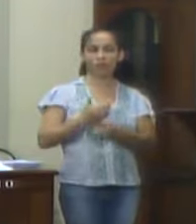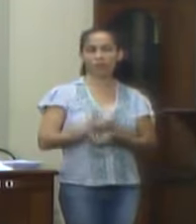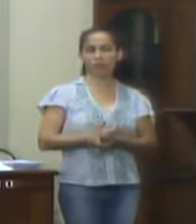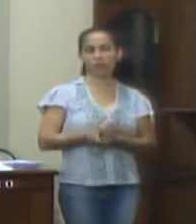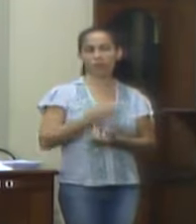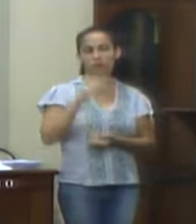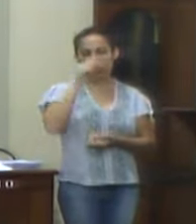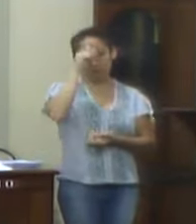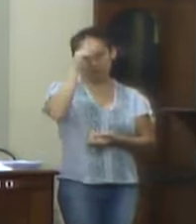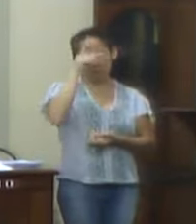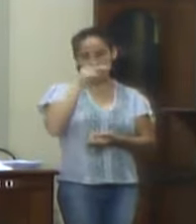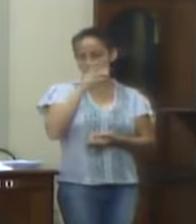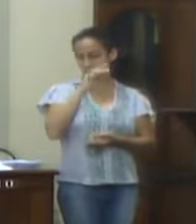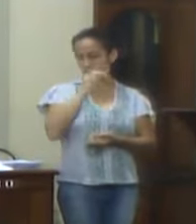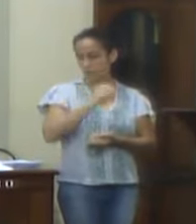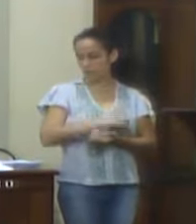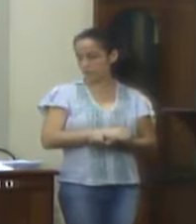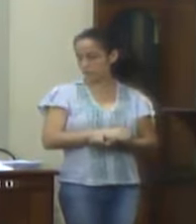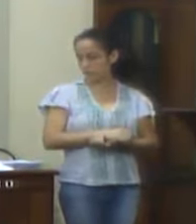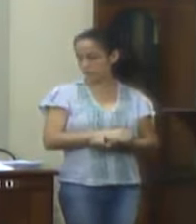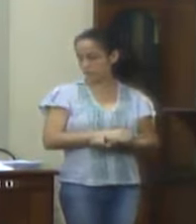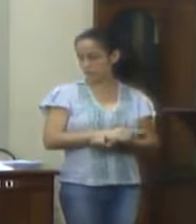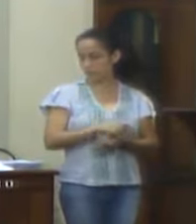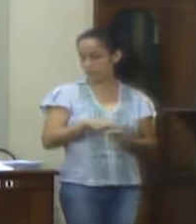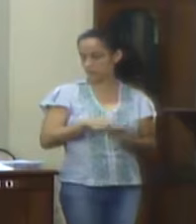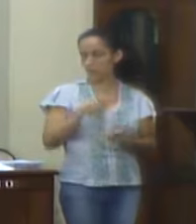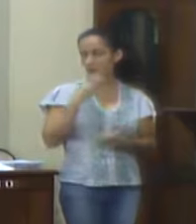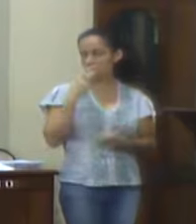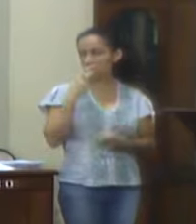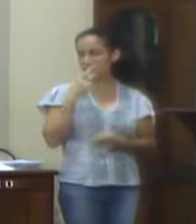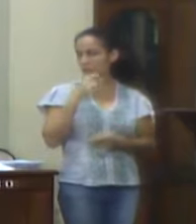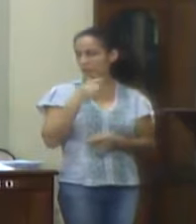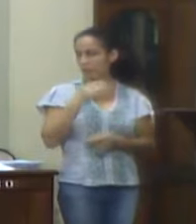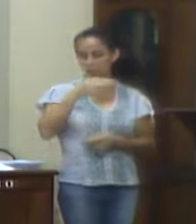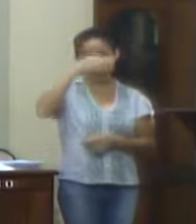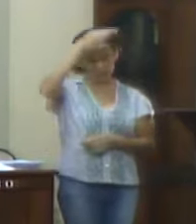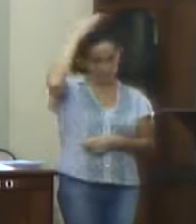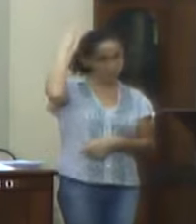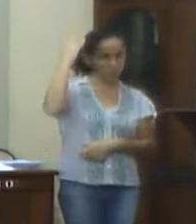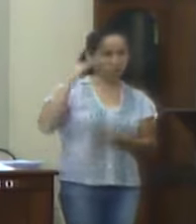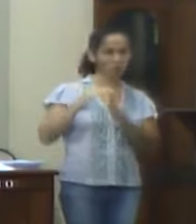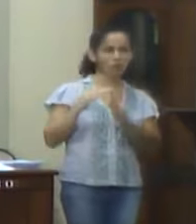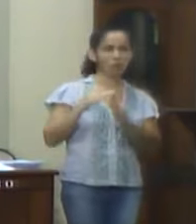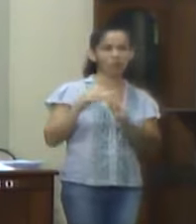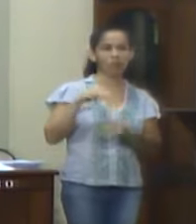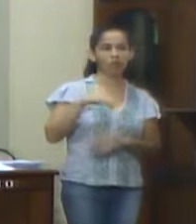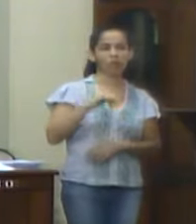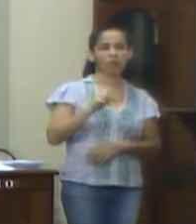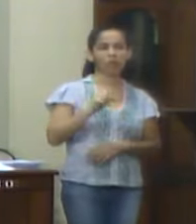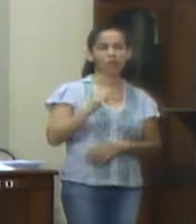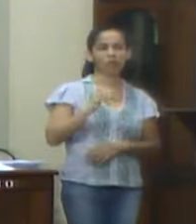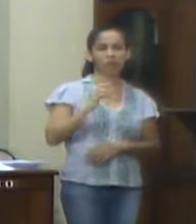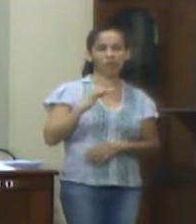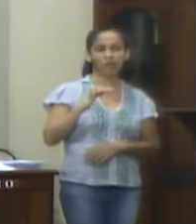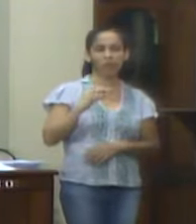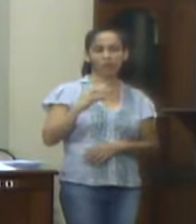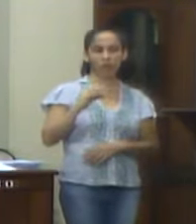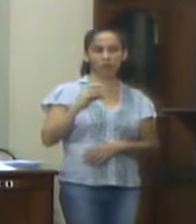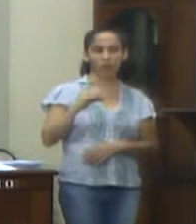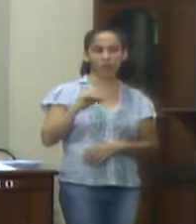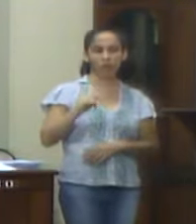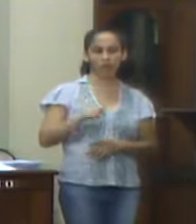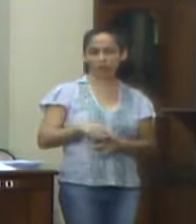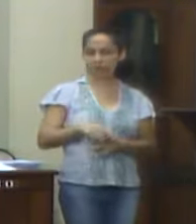Autor, Pedro Graça. Fica destinado à Santa Casa de Misericórdia de Rio Preto, Minas